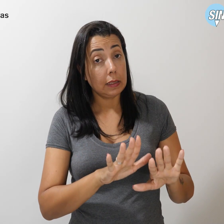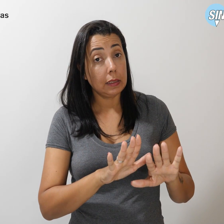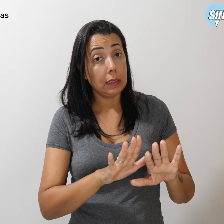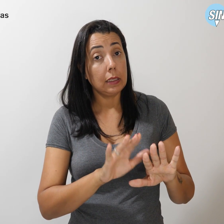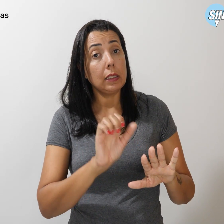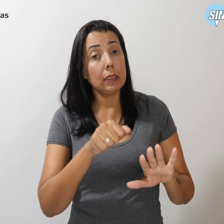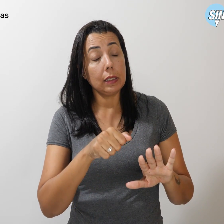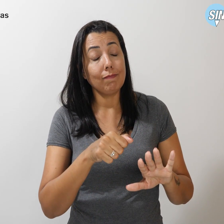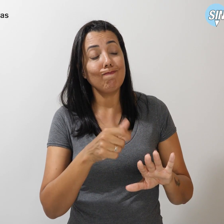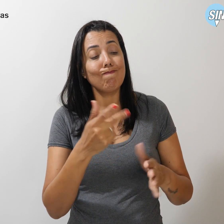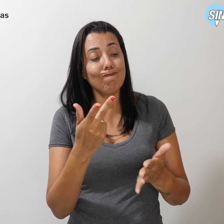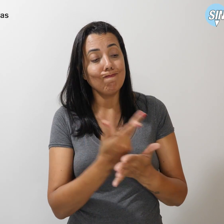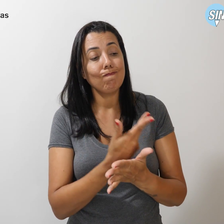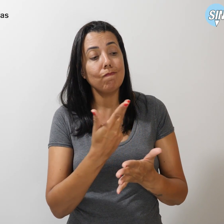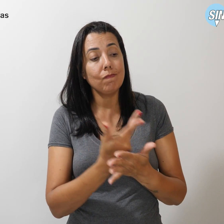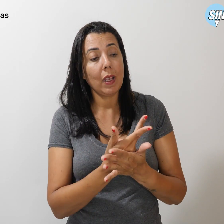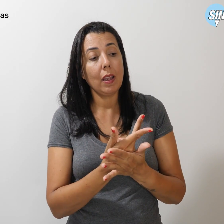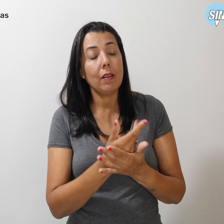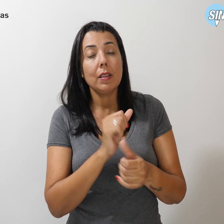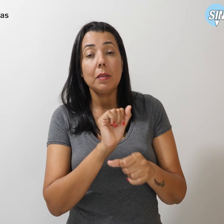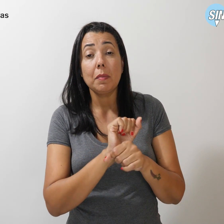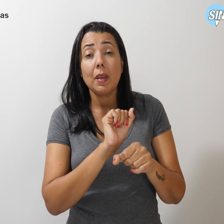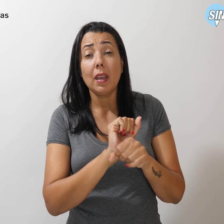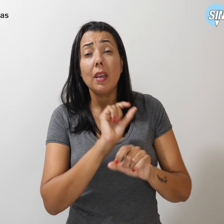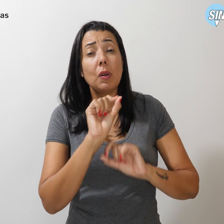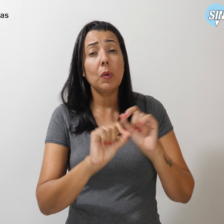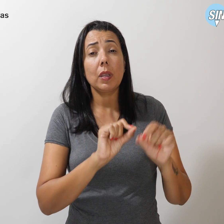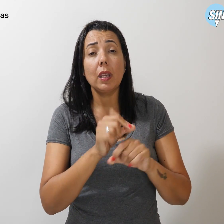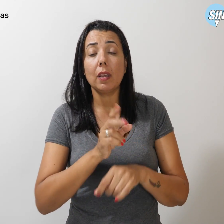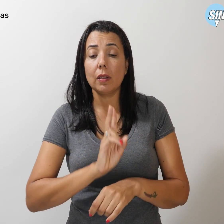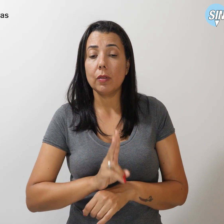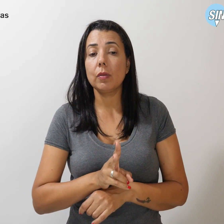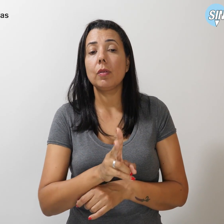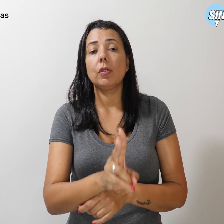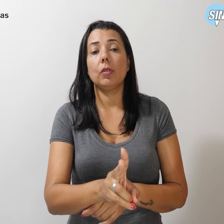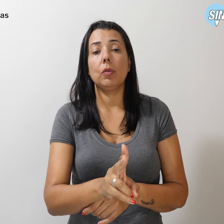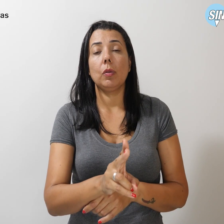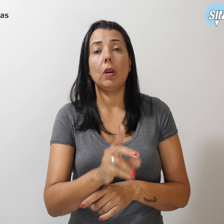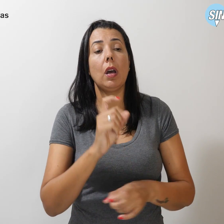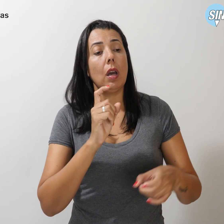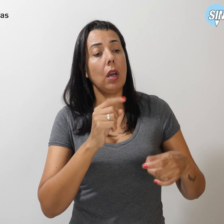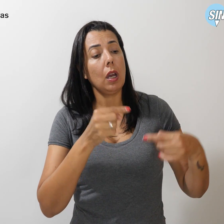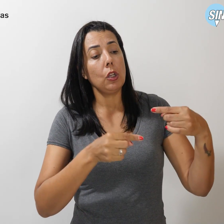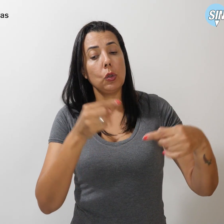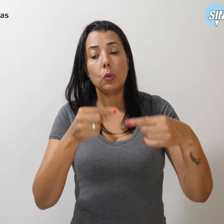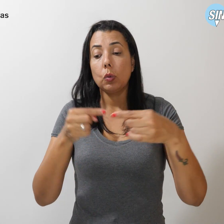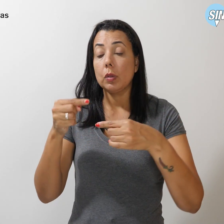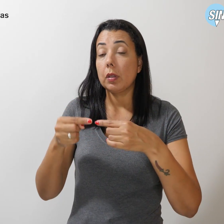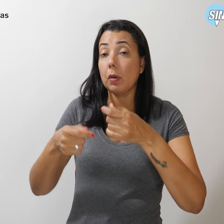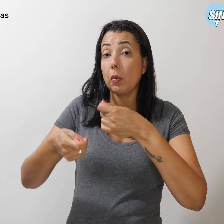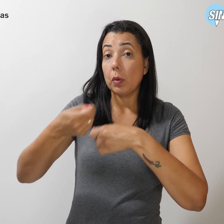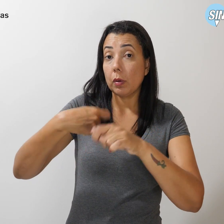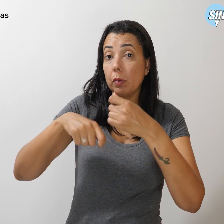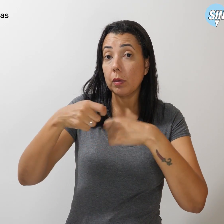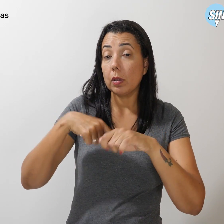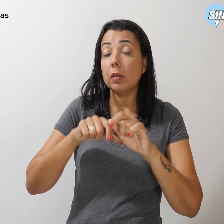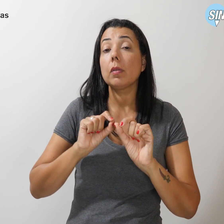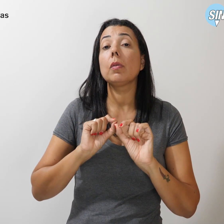frustrada a expectativa de dar sequência à discussão e negociação sobre o